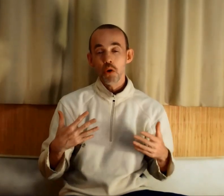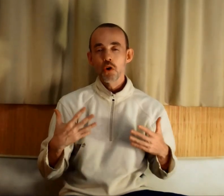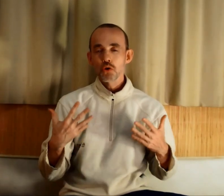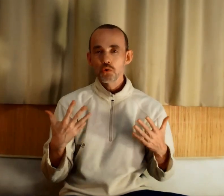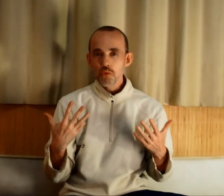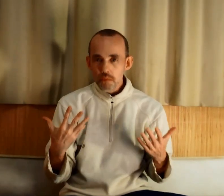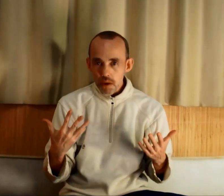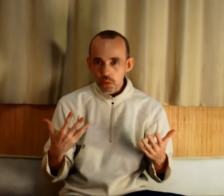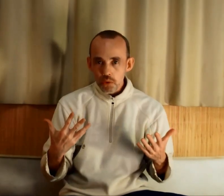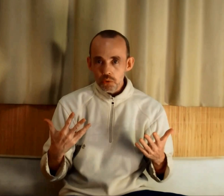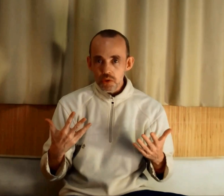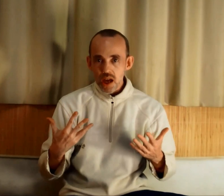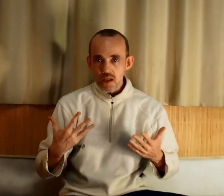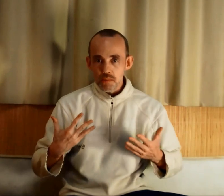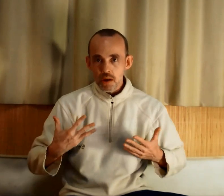'abord, suivez votre enthousiasme,